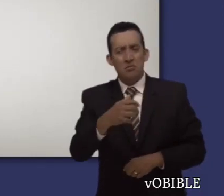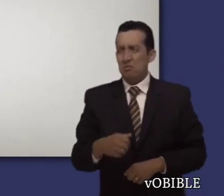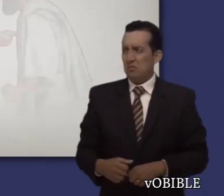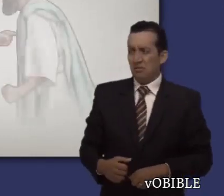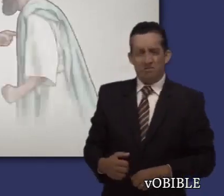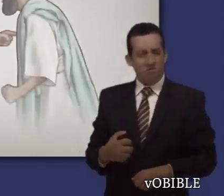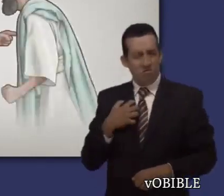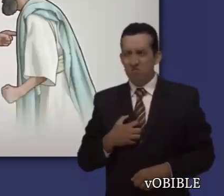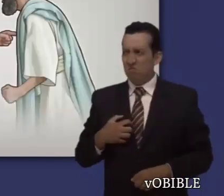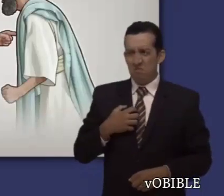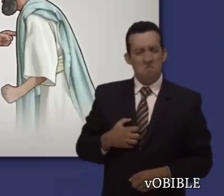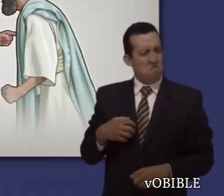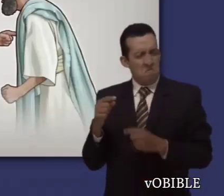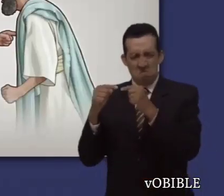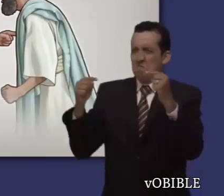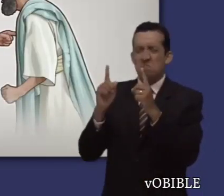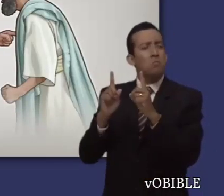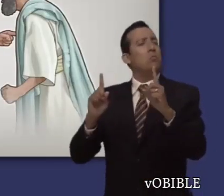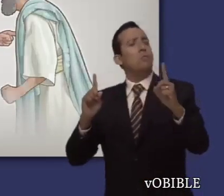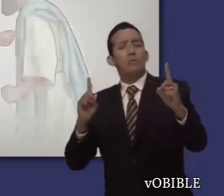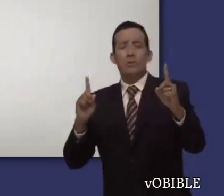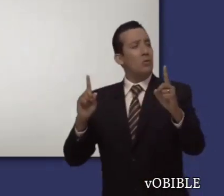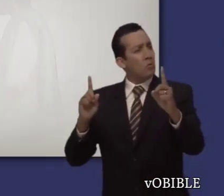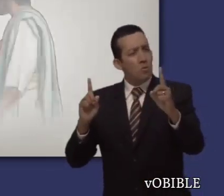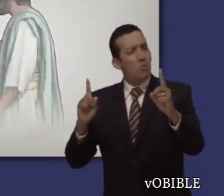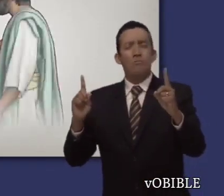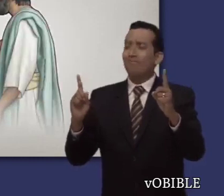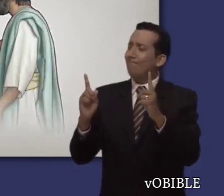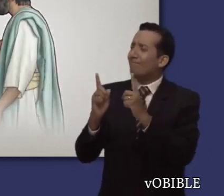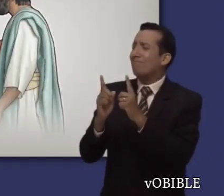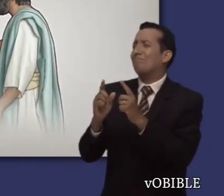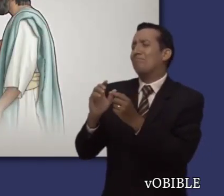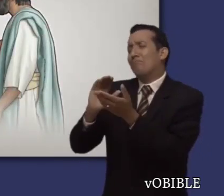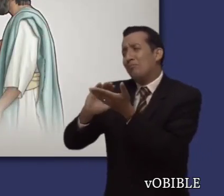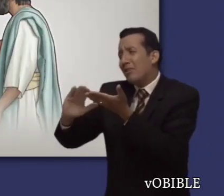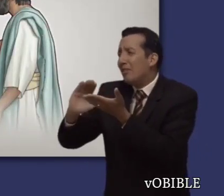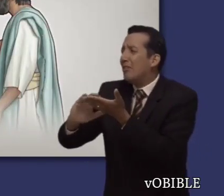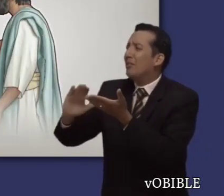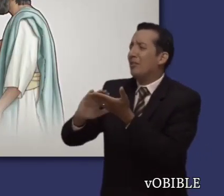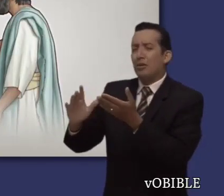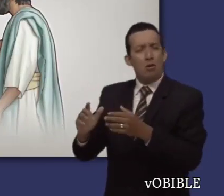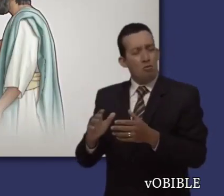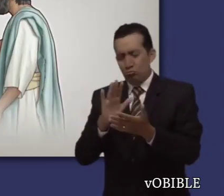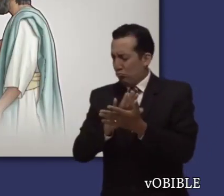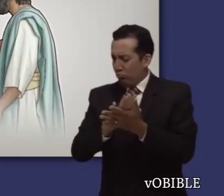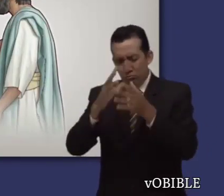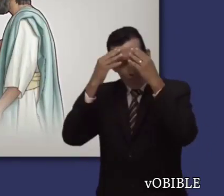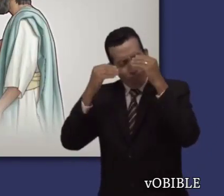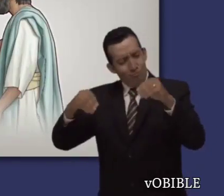También pide a los colosenses que se quiten la vieja personalidad, se vistan con la nueva y sigan